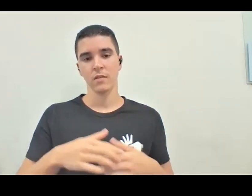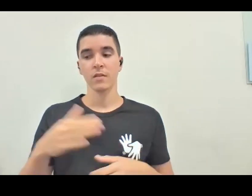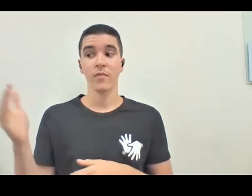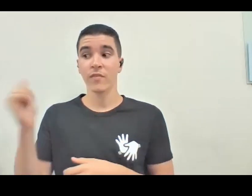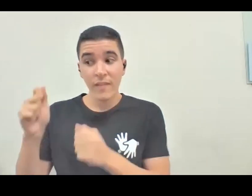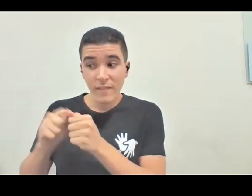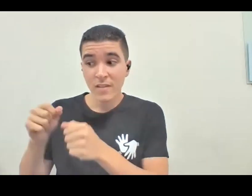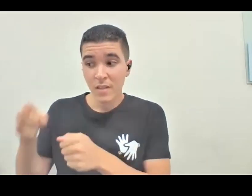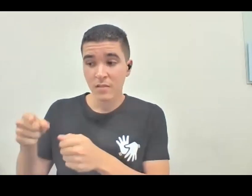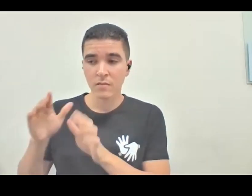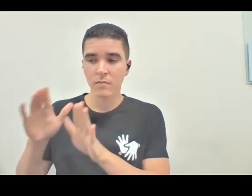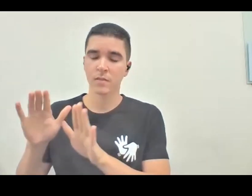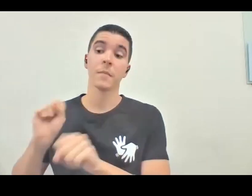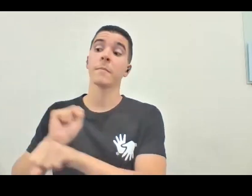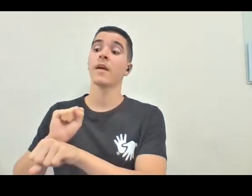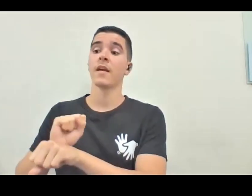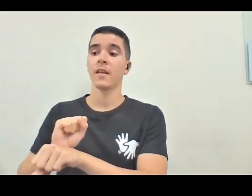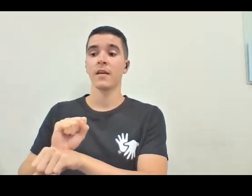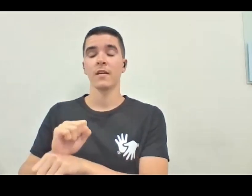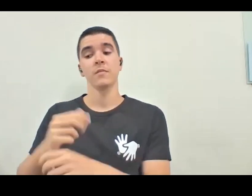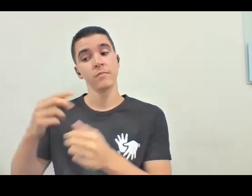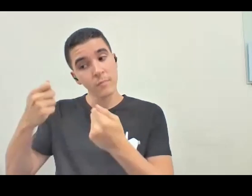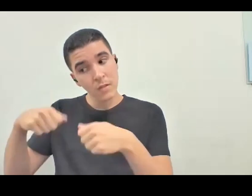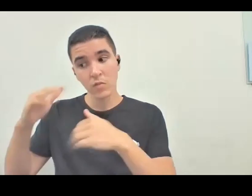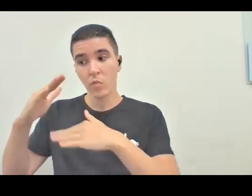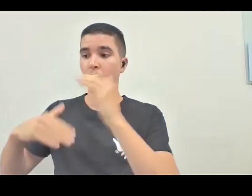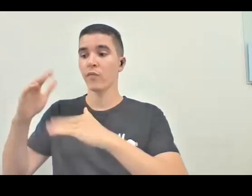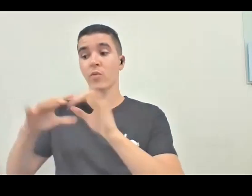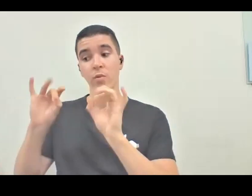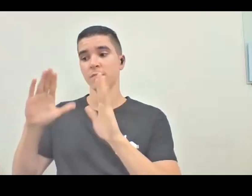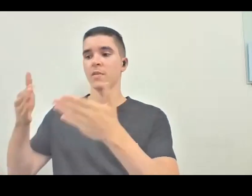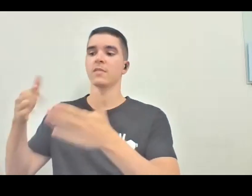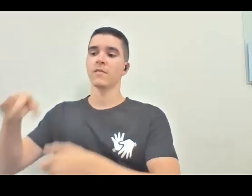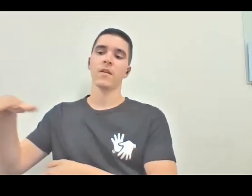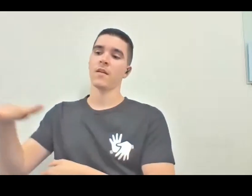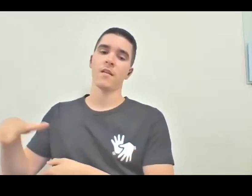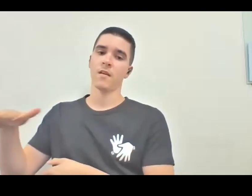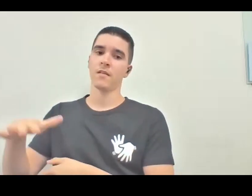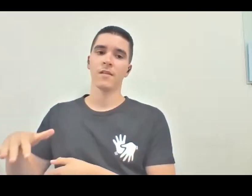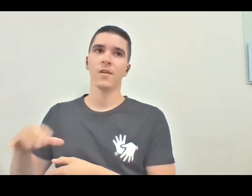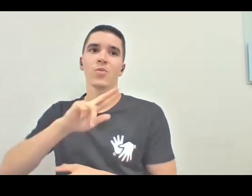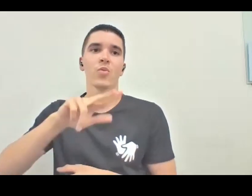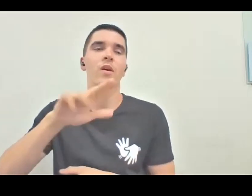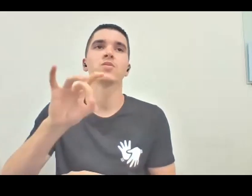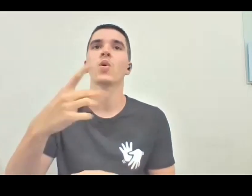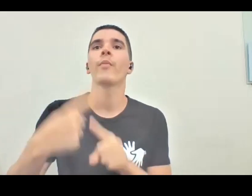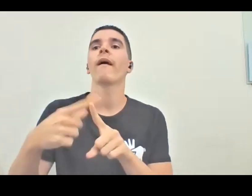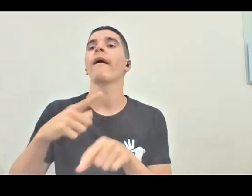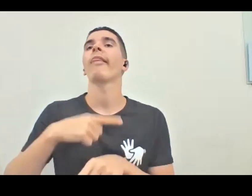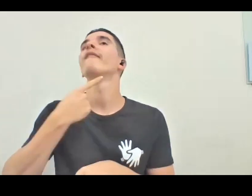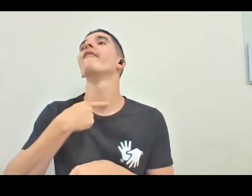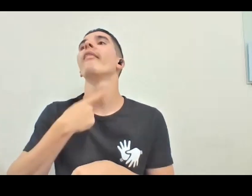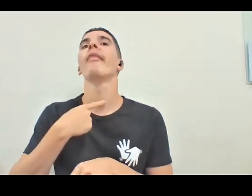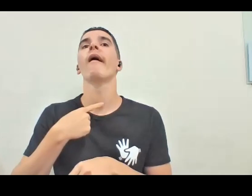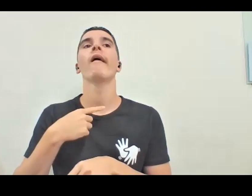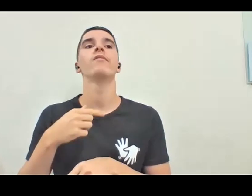Porque cadê o professor de educação física, cadê o professor de artes agora? Porque eu tenho vontade, eu vou lá e substituo, o Estado